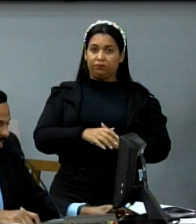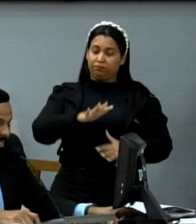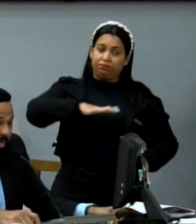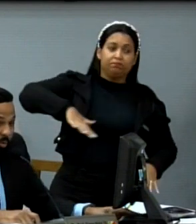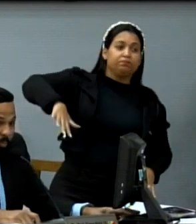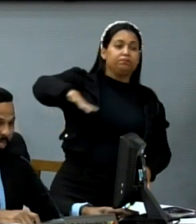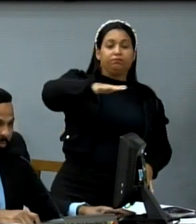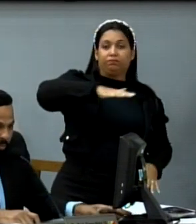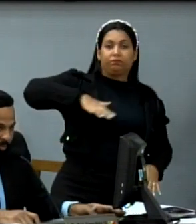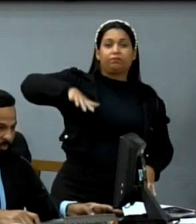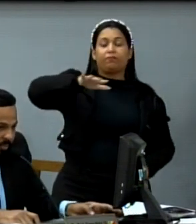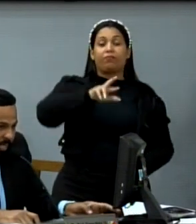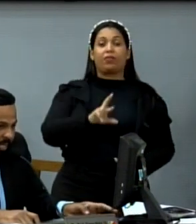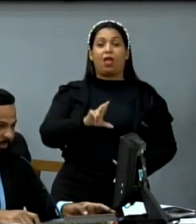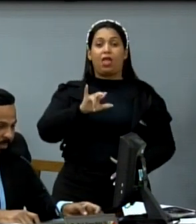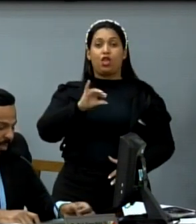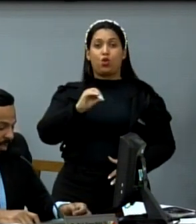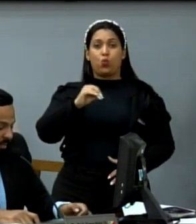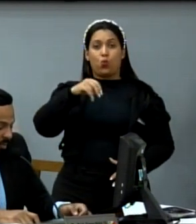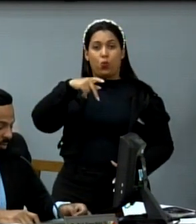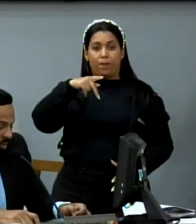Residencial Rio Preto 1.